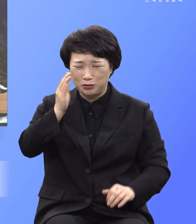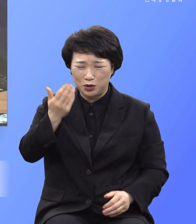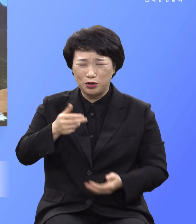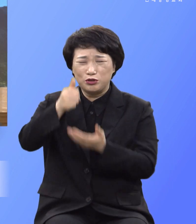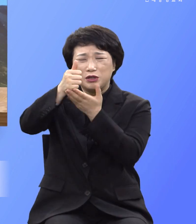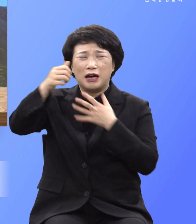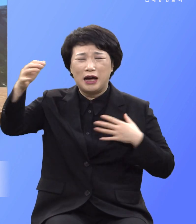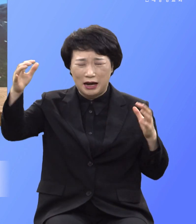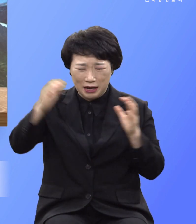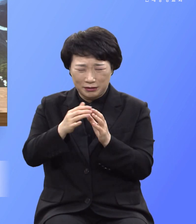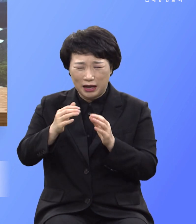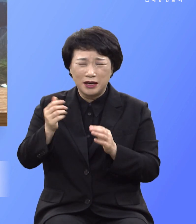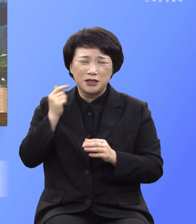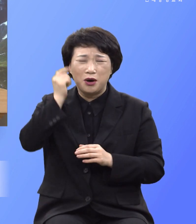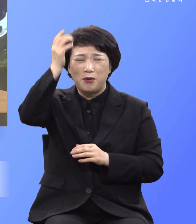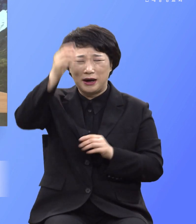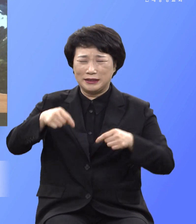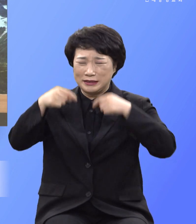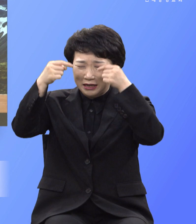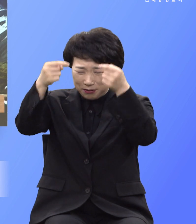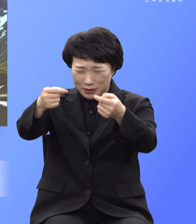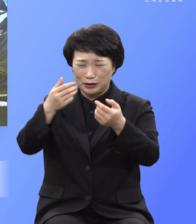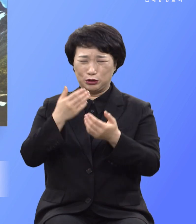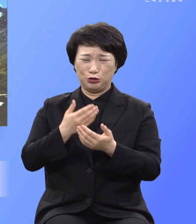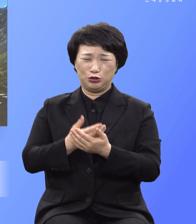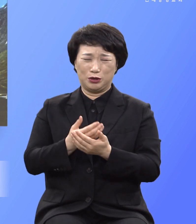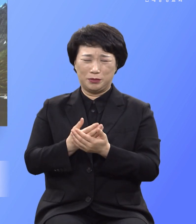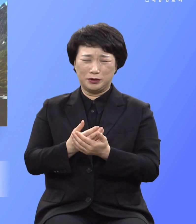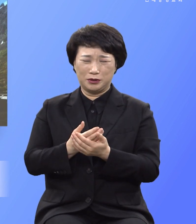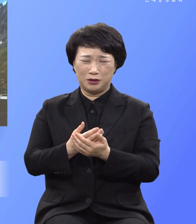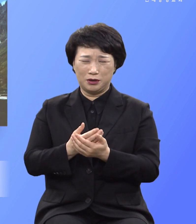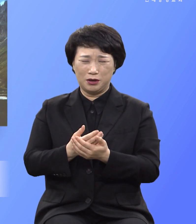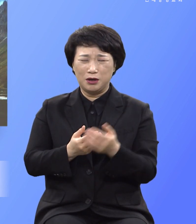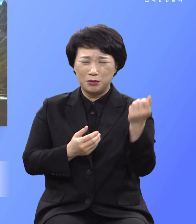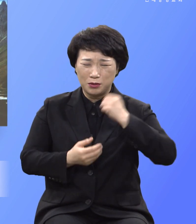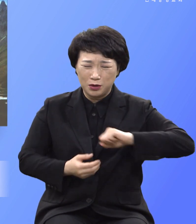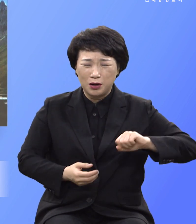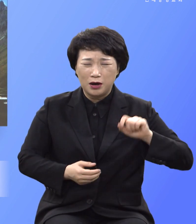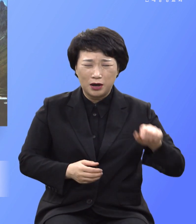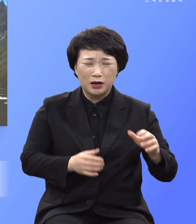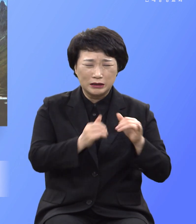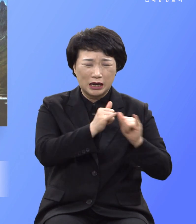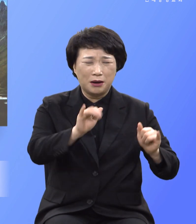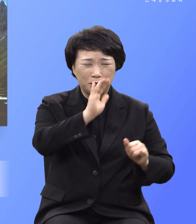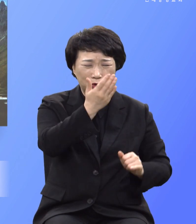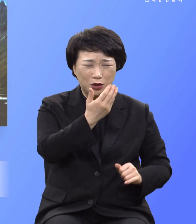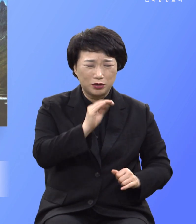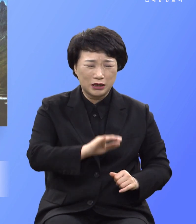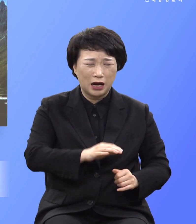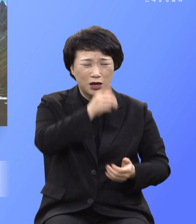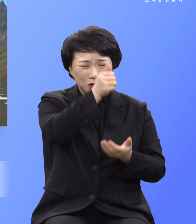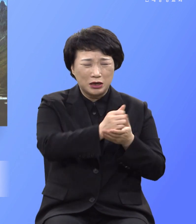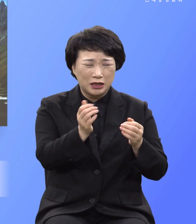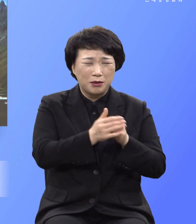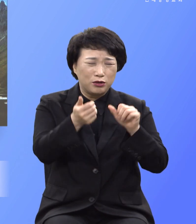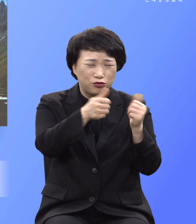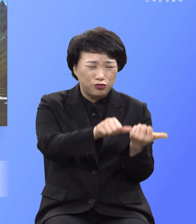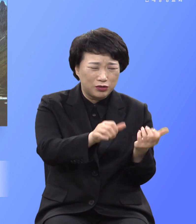함께 영광에 참며케 하옵소서 불순종하는 자가 되어 죄로 죽을 자를 무관심